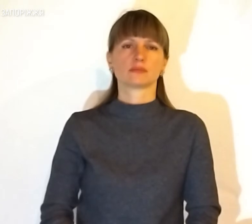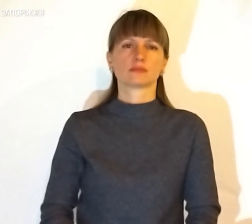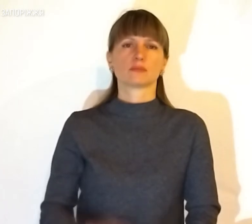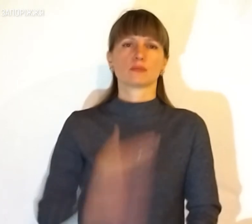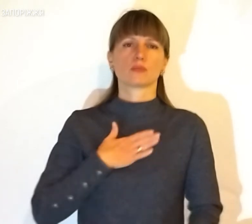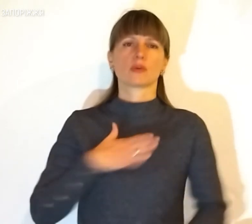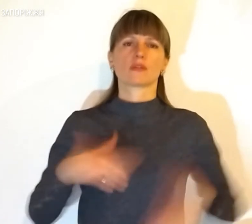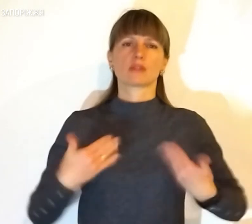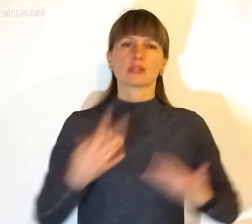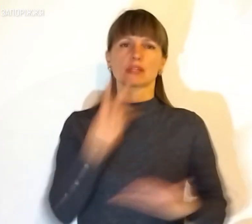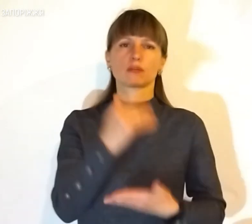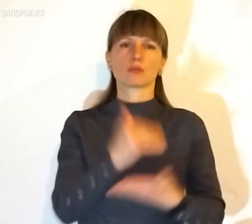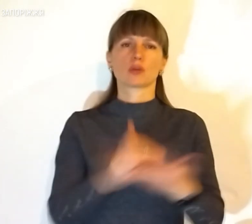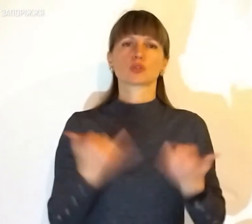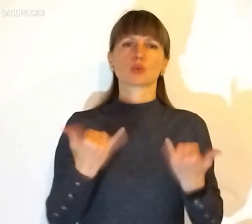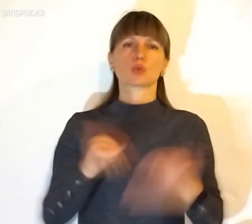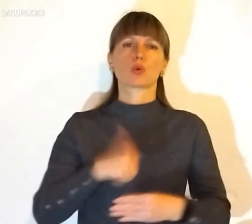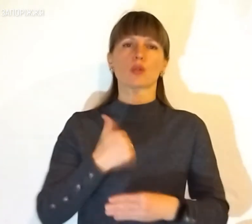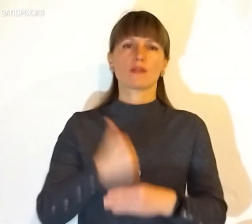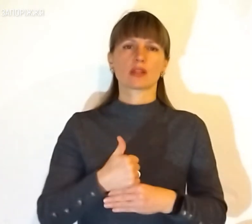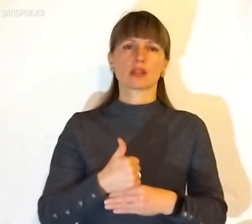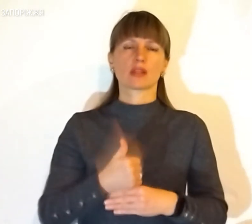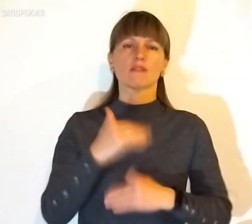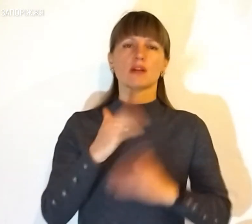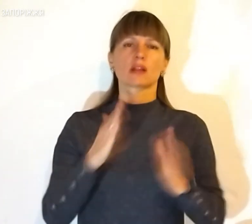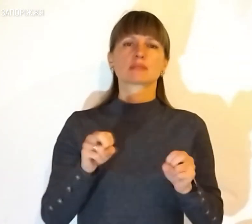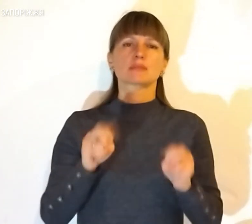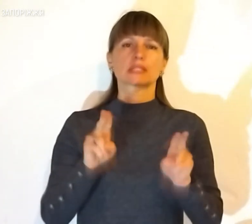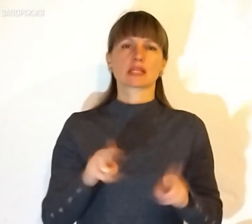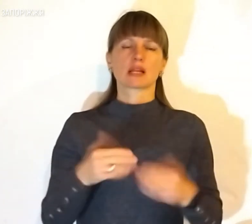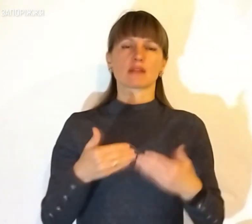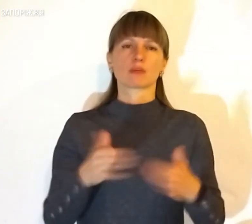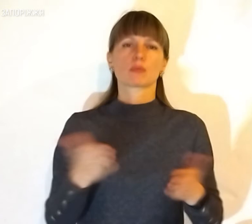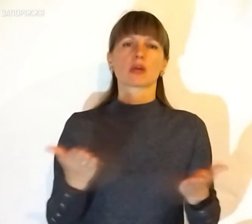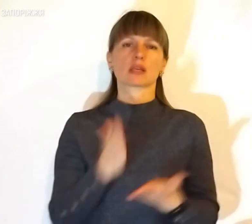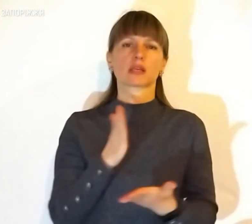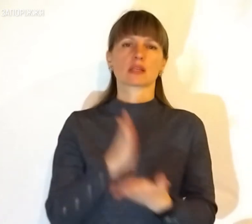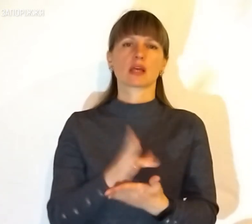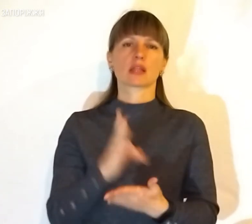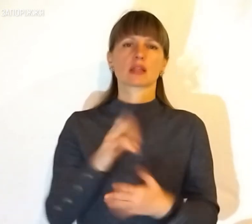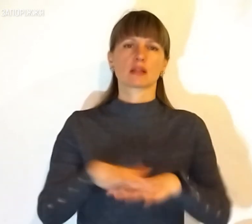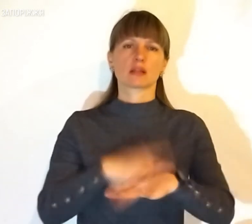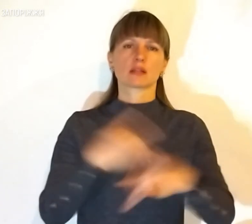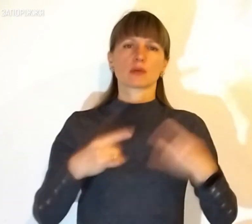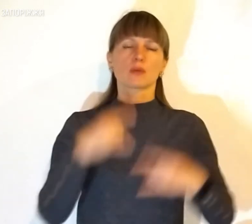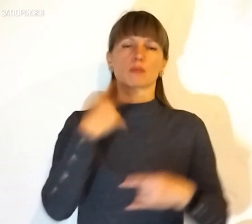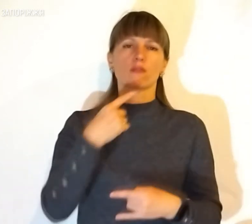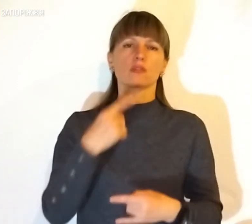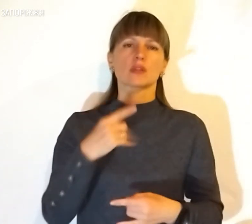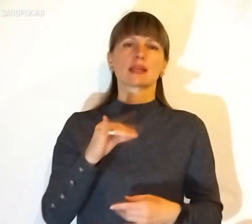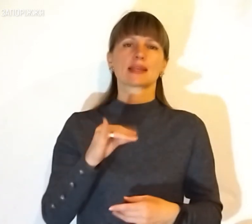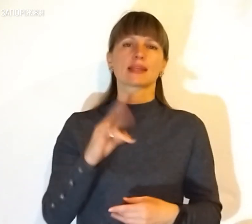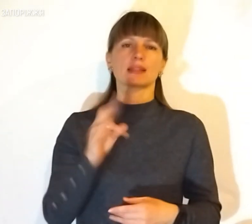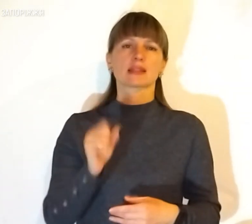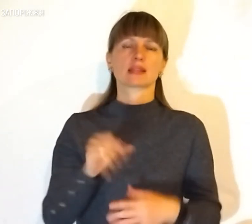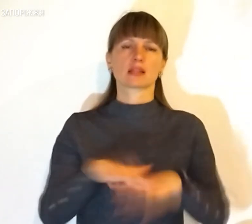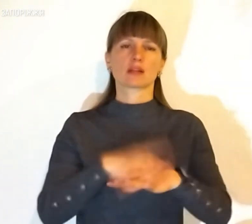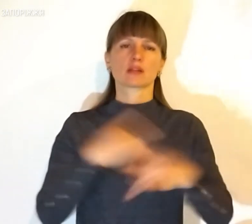Має вітання. Ви дивитесь програму сьогодні. Головне в рамках спеціальних ефірів, які виходять на Суспільному мовнику, зокрема на Суспільному